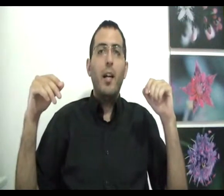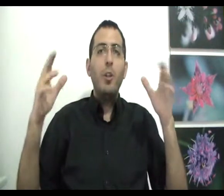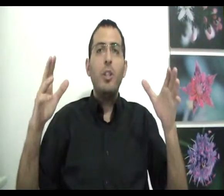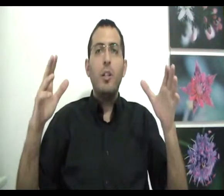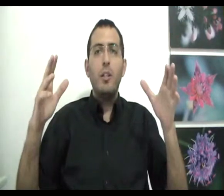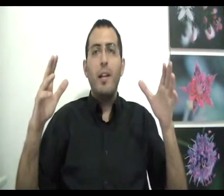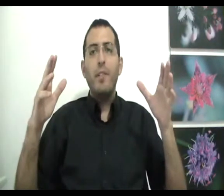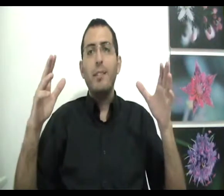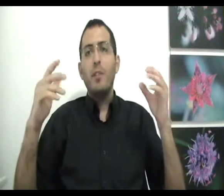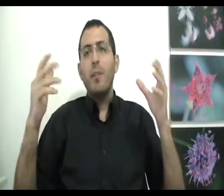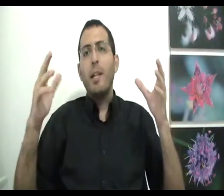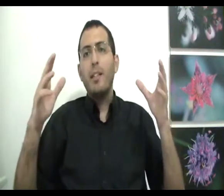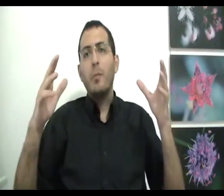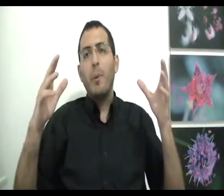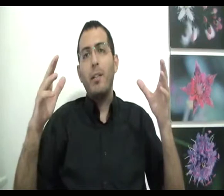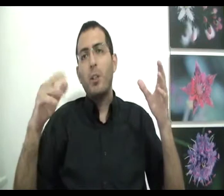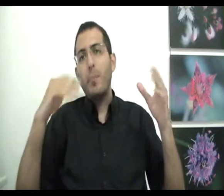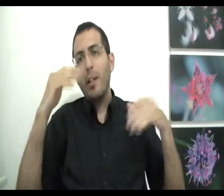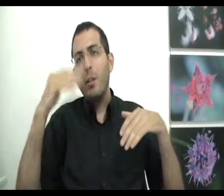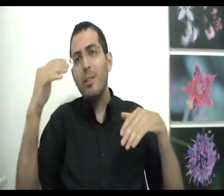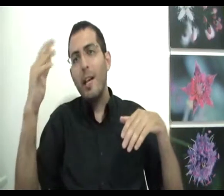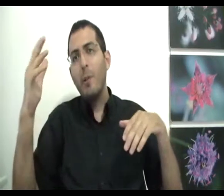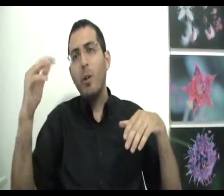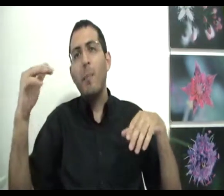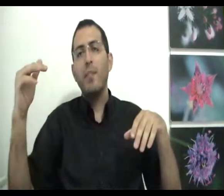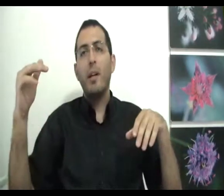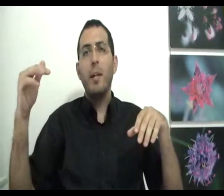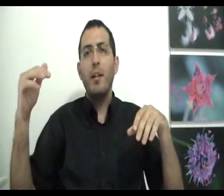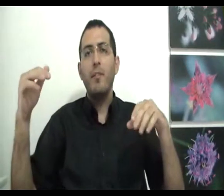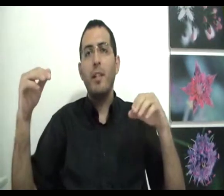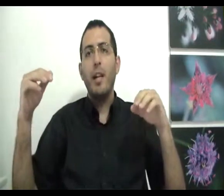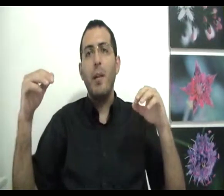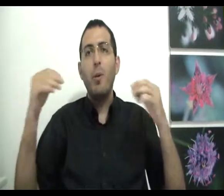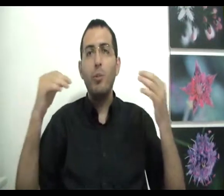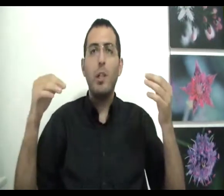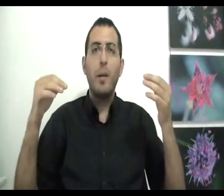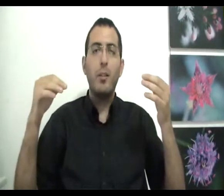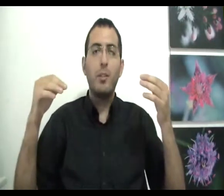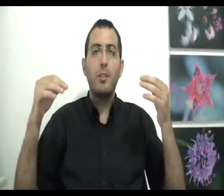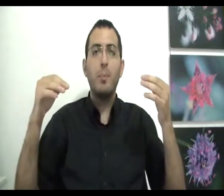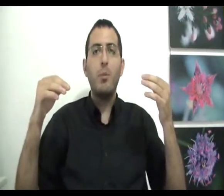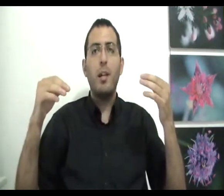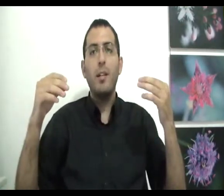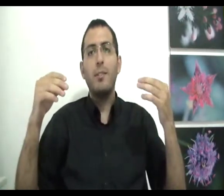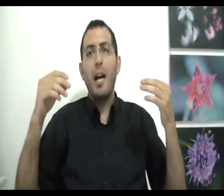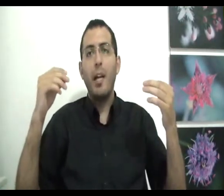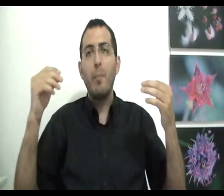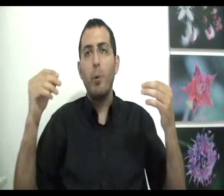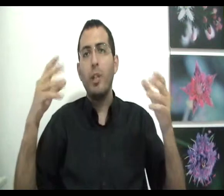והקושי להבין את זה נובע מכך שיש פה פרדוקס הפרדוקס קיים בכל רמה ורמה והמהות של הפרדוקס נסביר אותה זה החיבור של